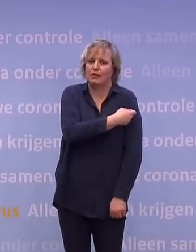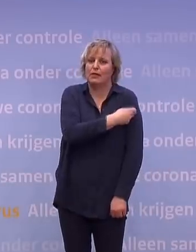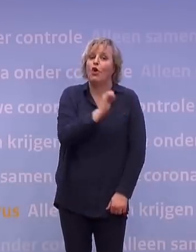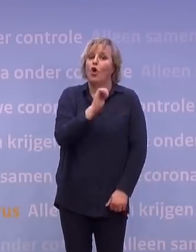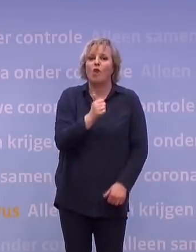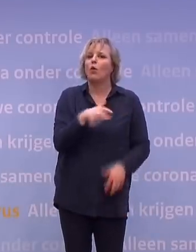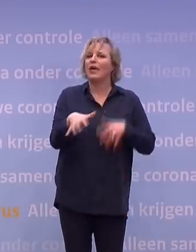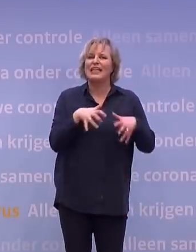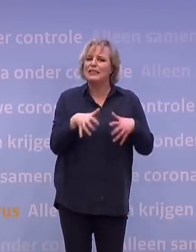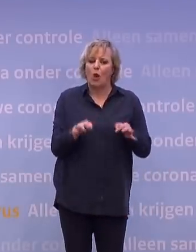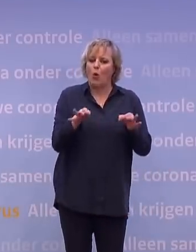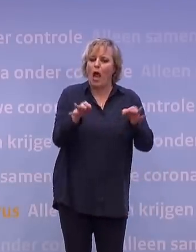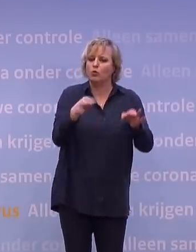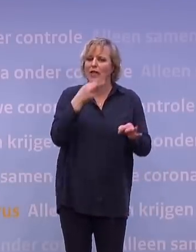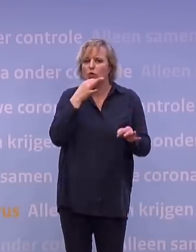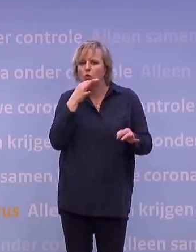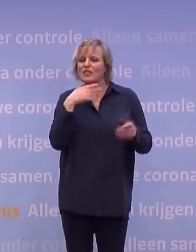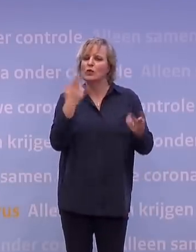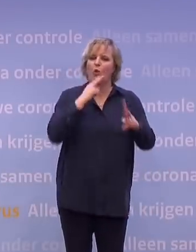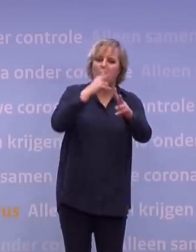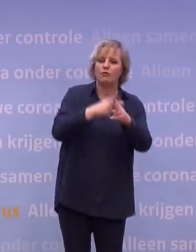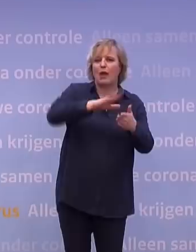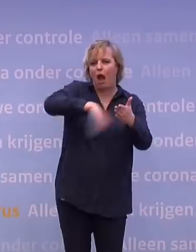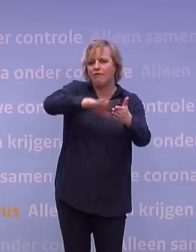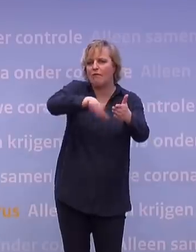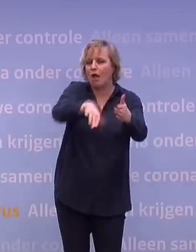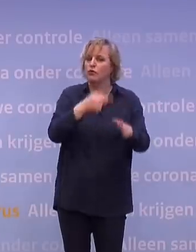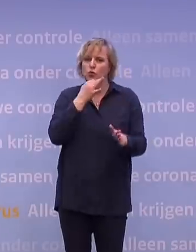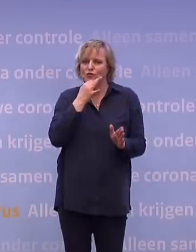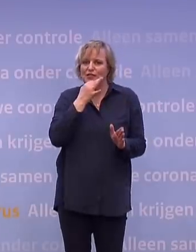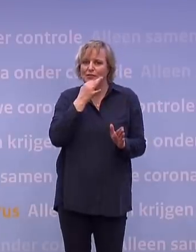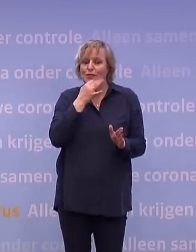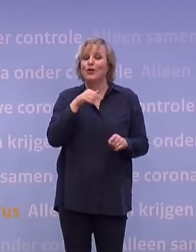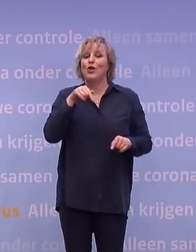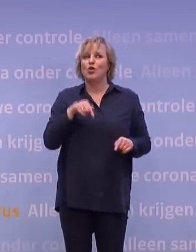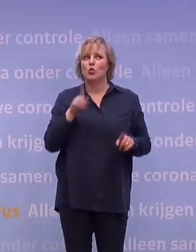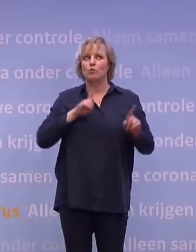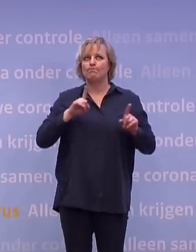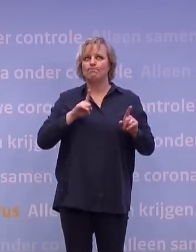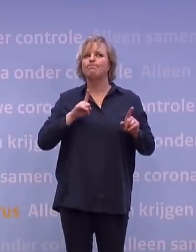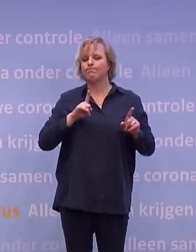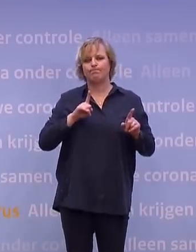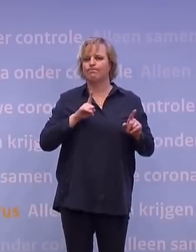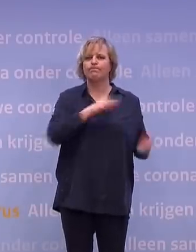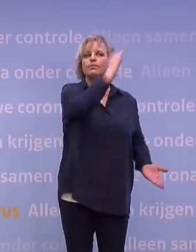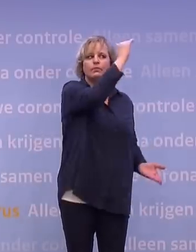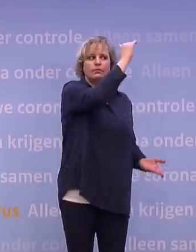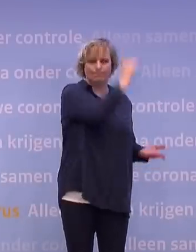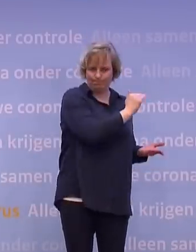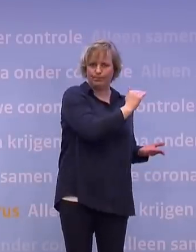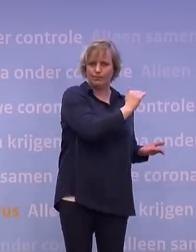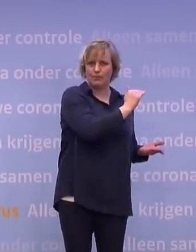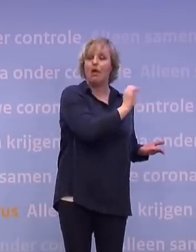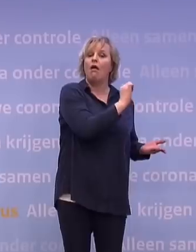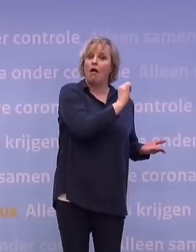op het uit moeten stellen van die tweede prik, op het af moeten zeggen van afspraken. Maar wat we nu hebben gedaan is eigenlijk juist wel meer risico nemen op dat voorraadbeheer. En dat is